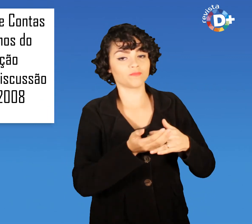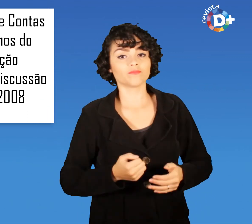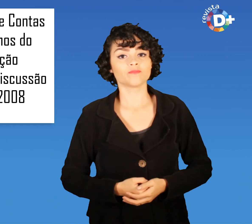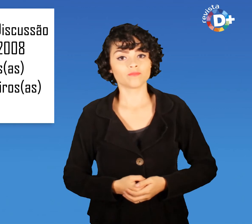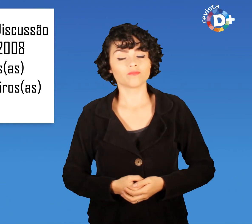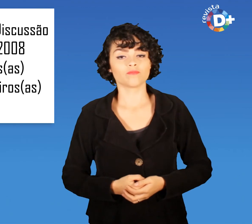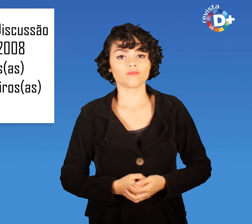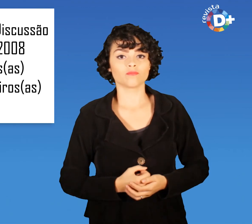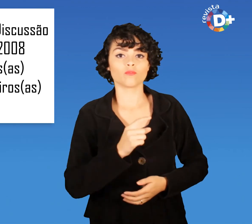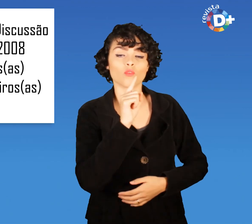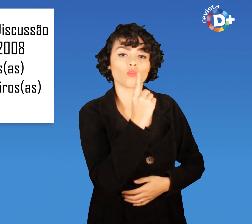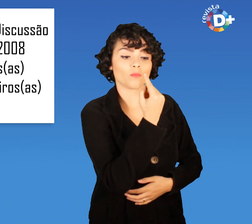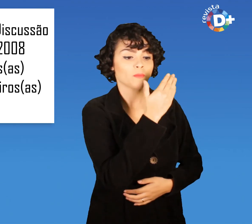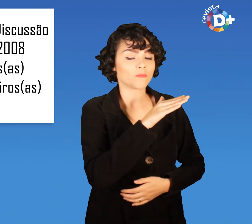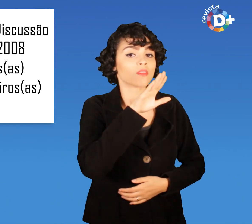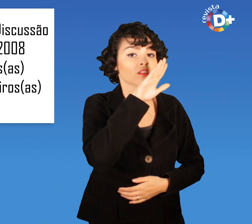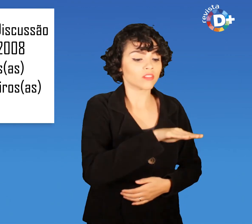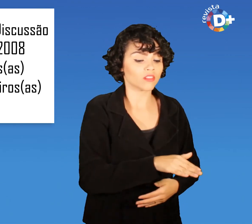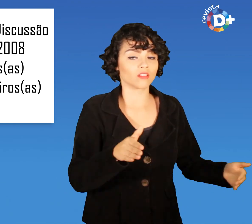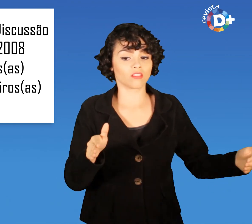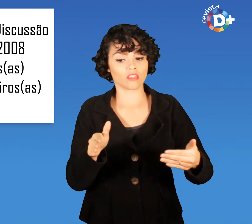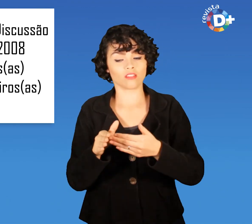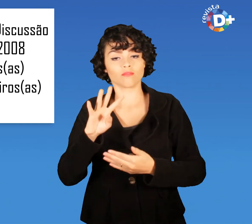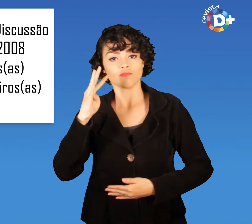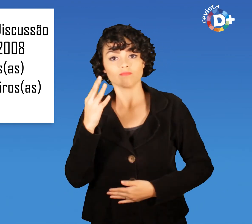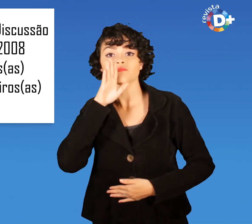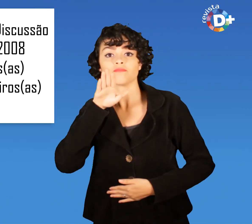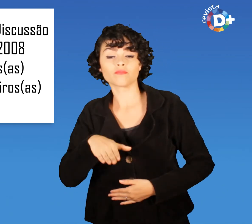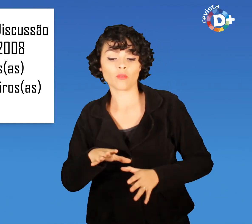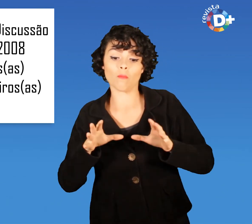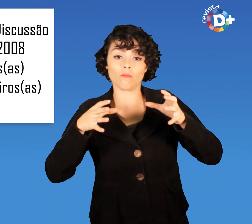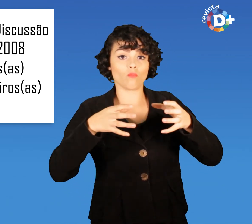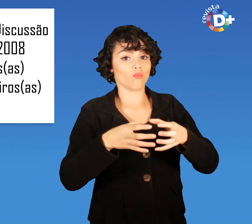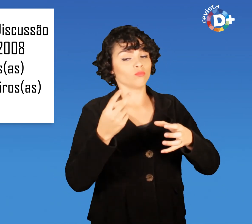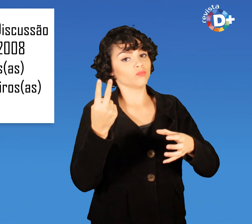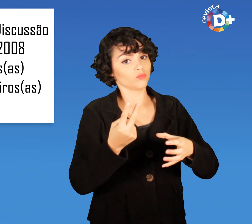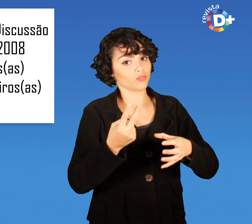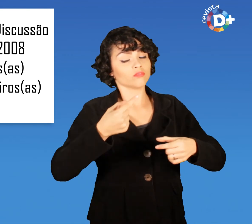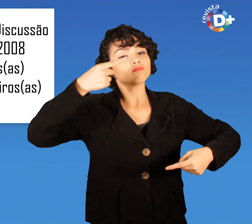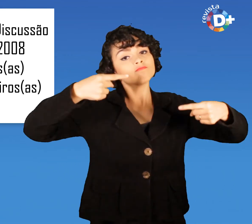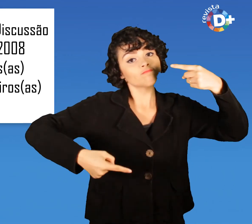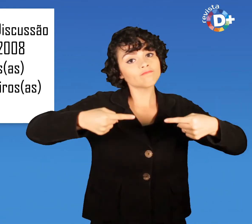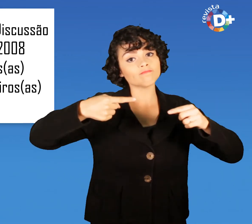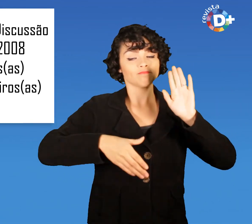uma e meia da tarde às quatro da tarde Bloco 2 Discussão do projeto de lei